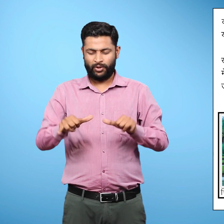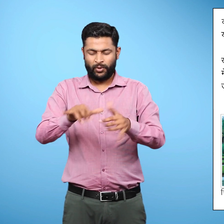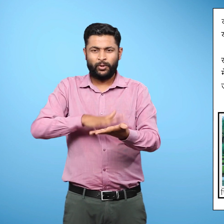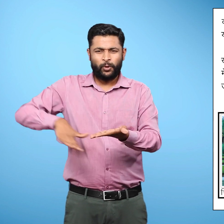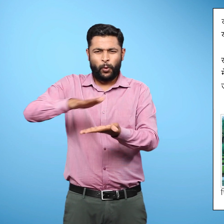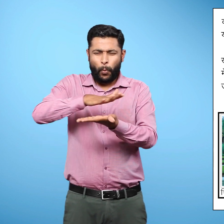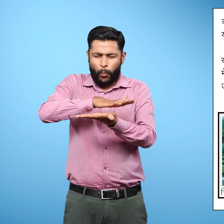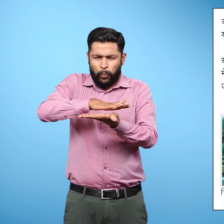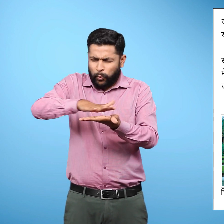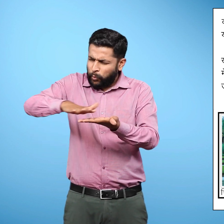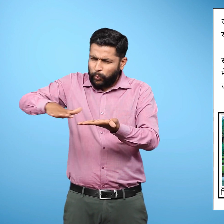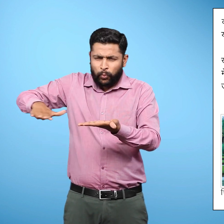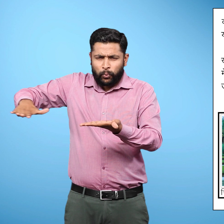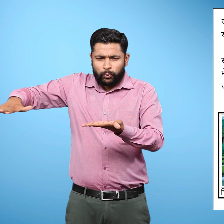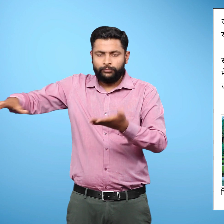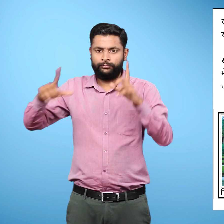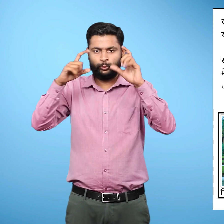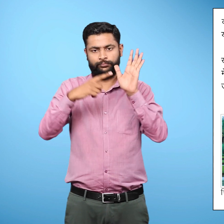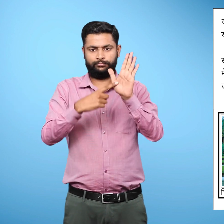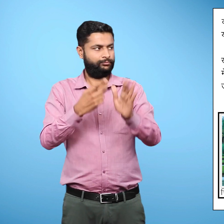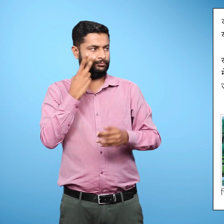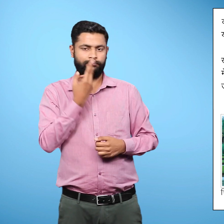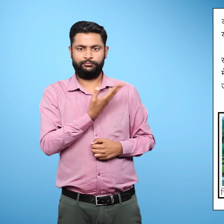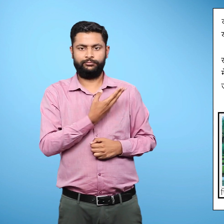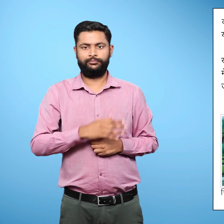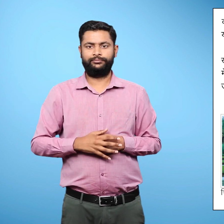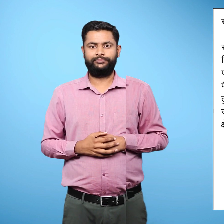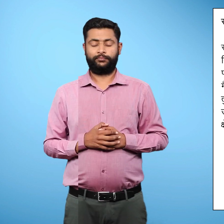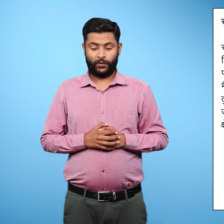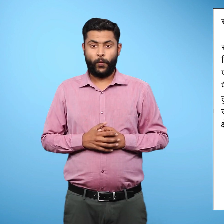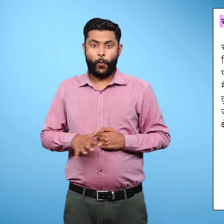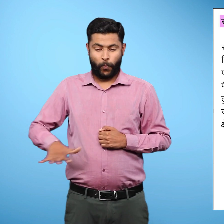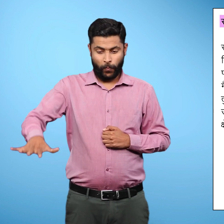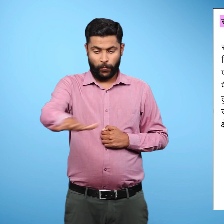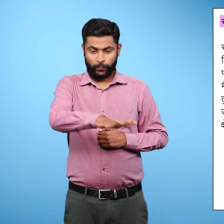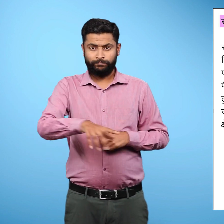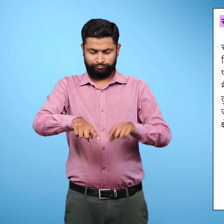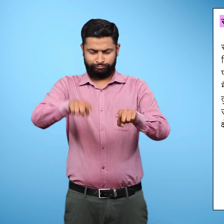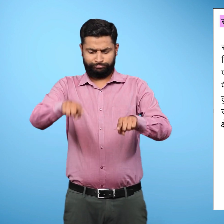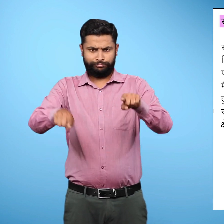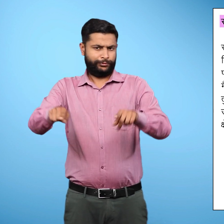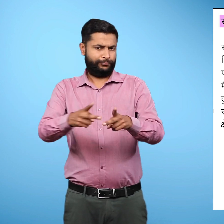जिसमें मैदान की तस्वीर दिखाई गई है. स्थल रूप एवं लोग